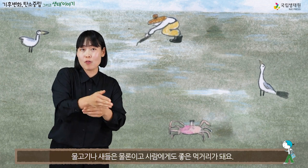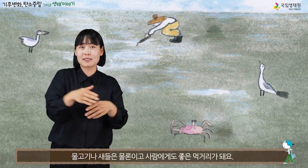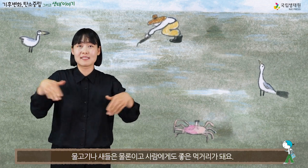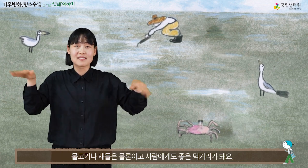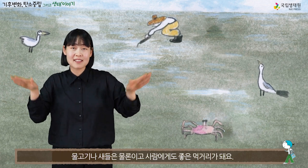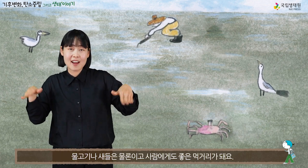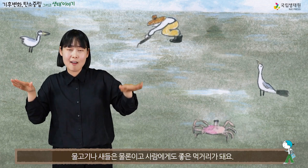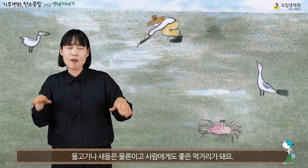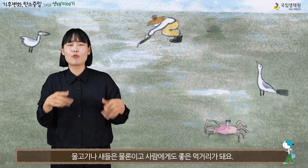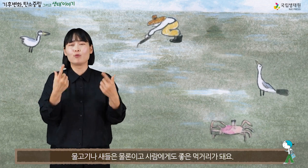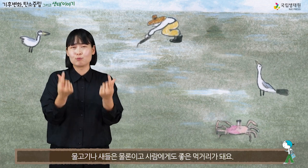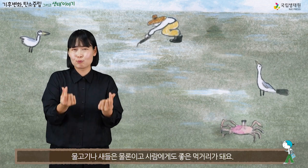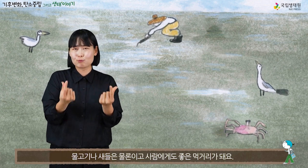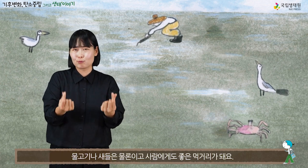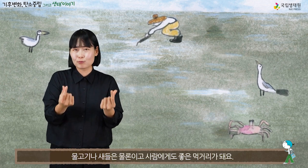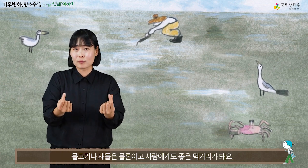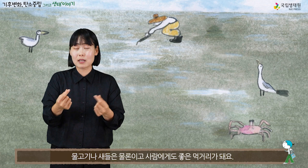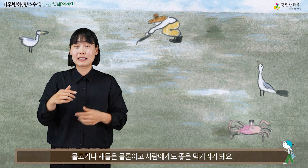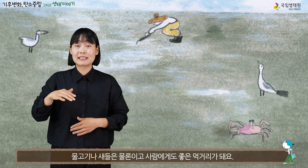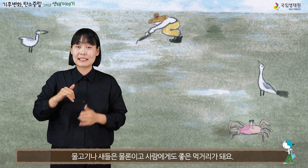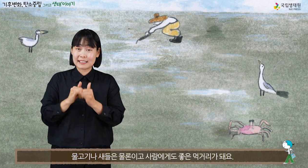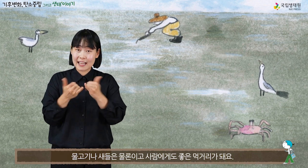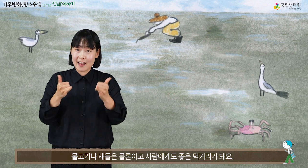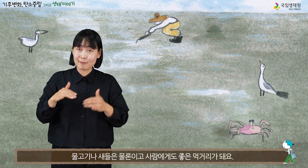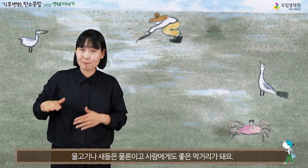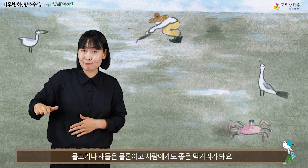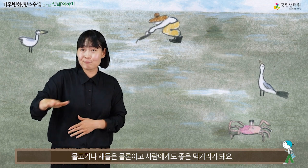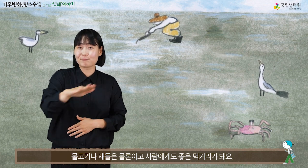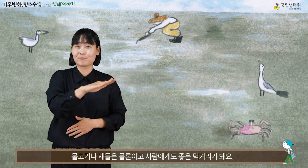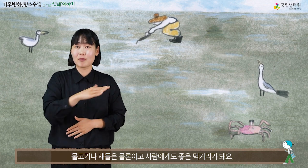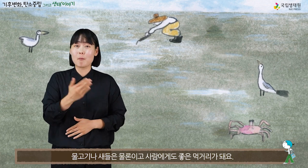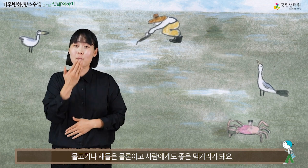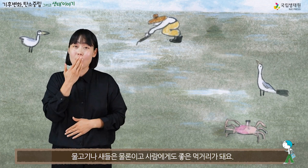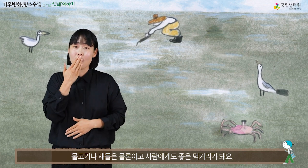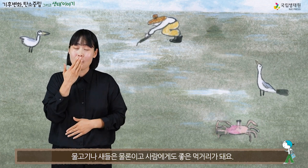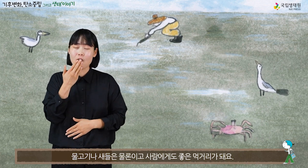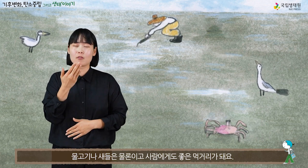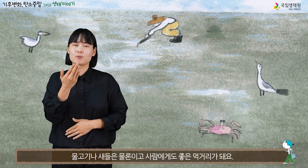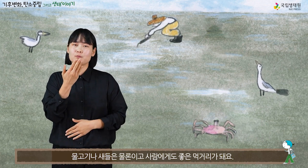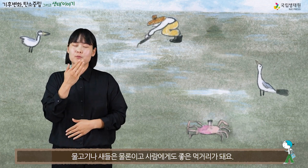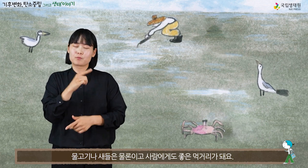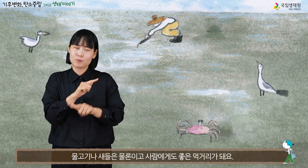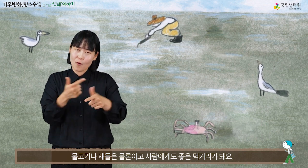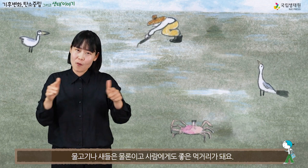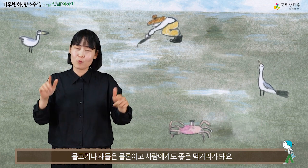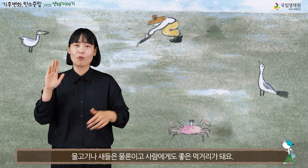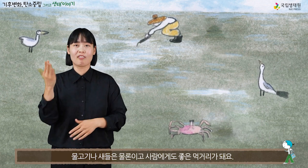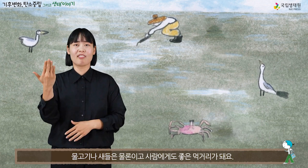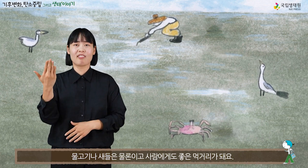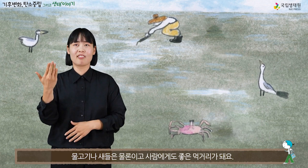물고기나 새들은 물론이고 사람에게도 좋은 먹거리가 돼요.